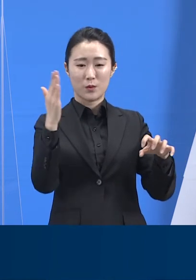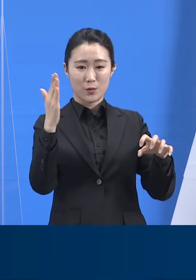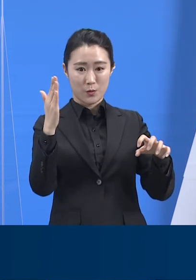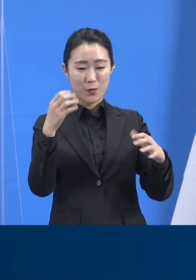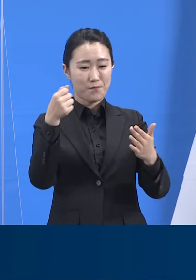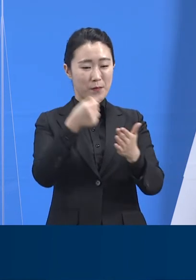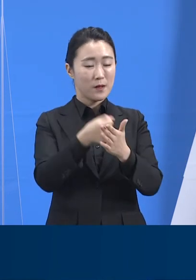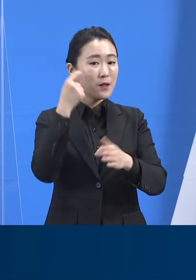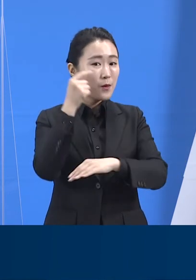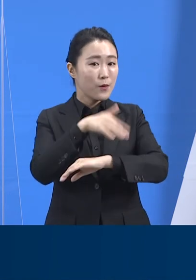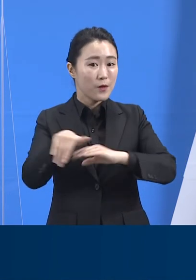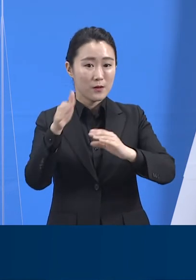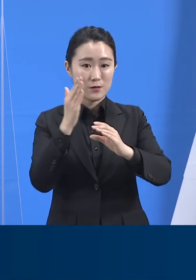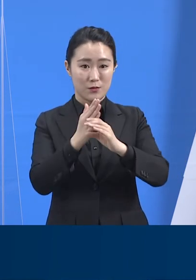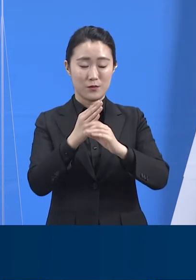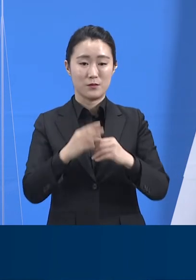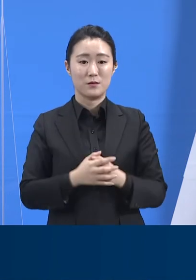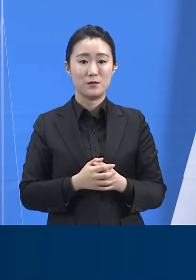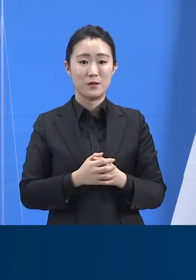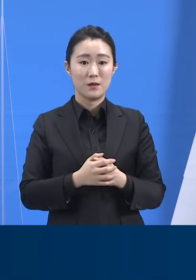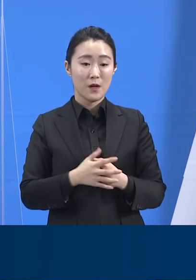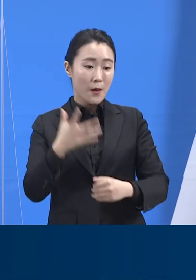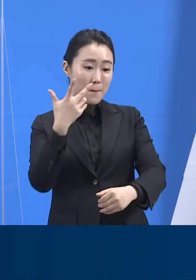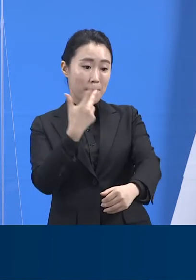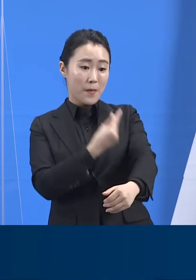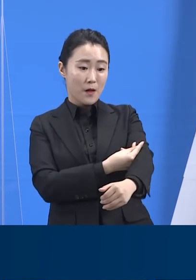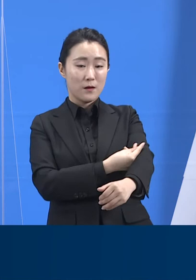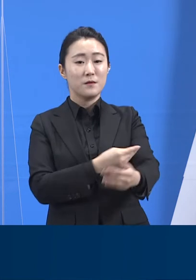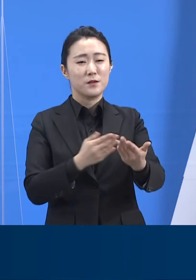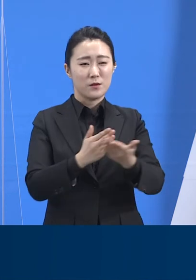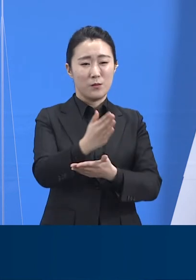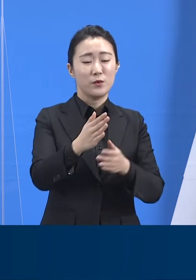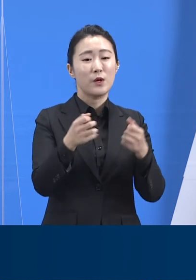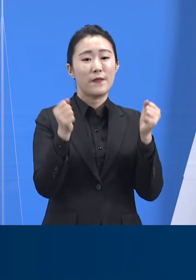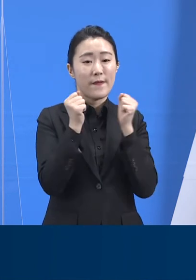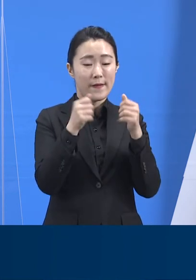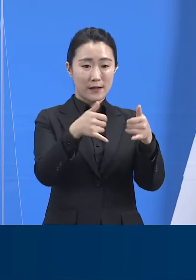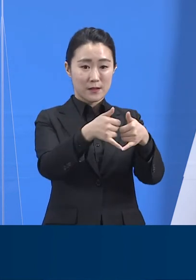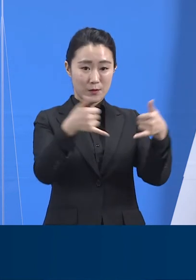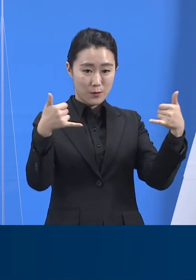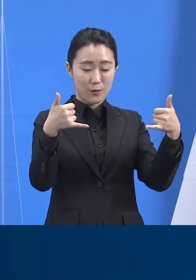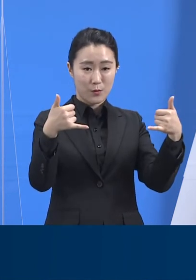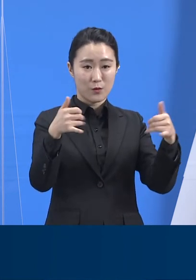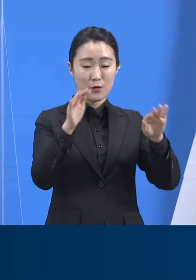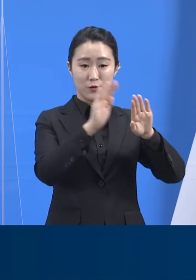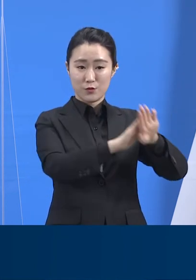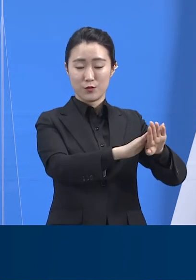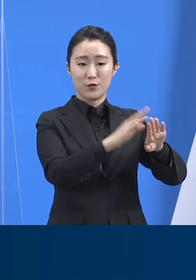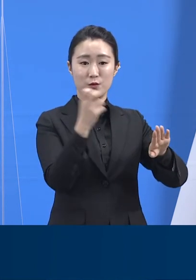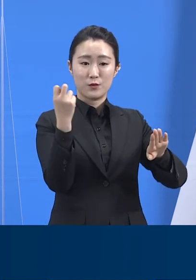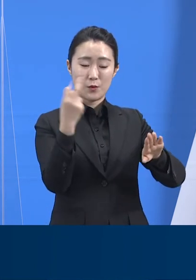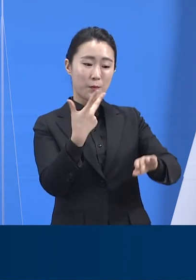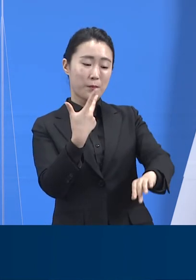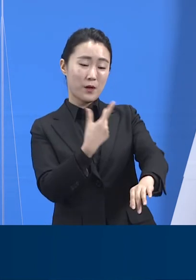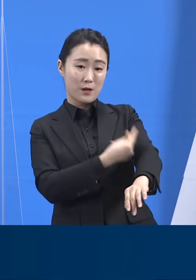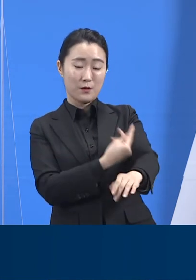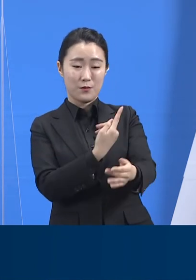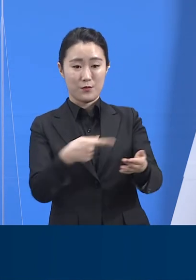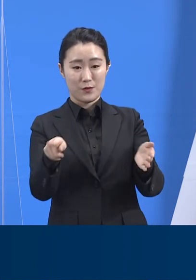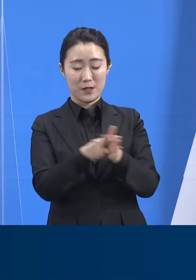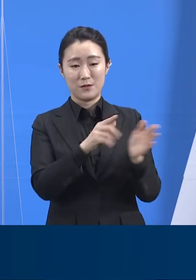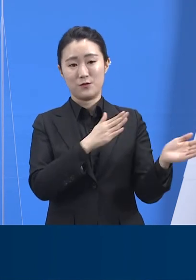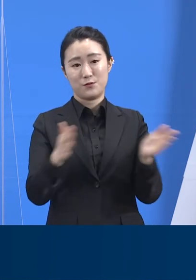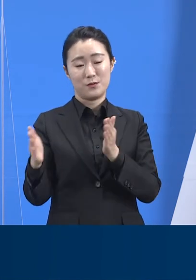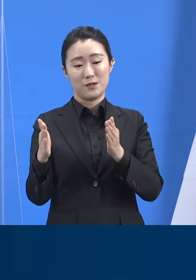접종 공간과 거리 두기를 위한 별도의 공간이 확보되는 등, 위탁의료기관 지정기준을 충족하고, 백신